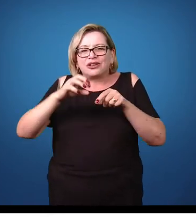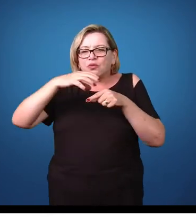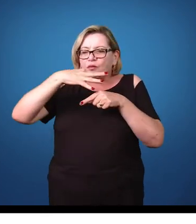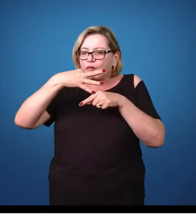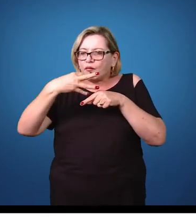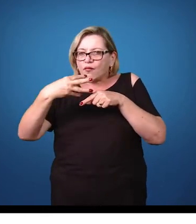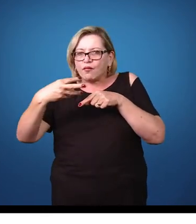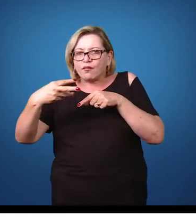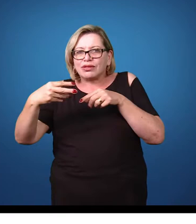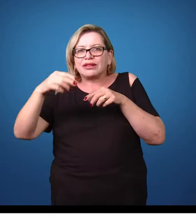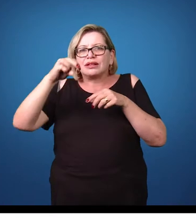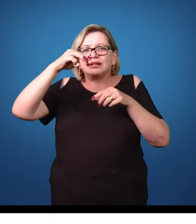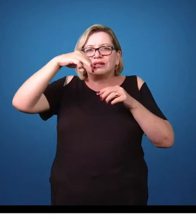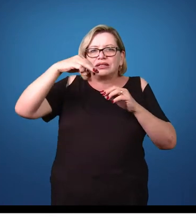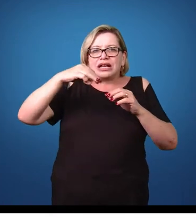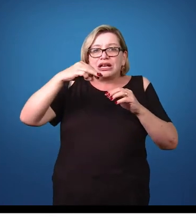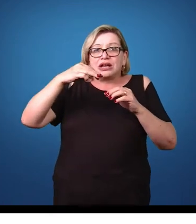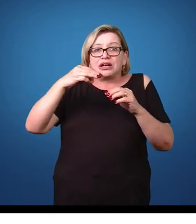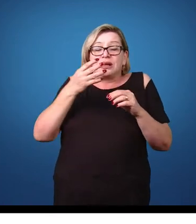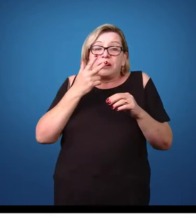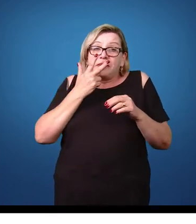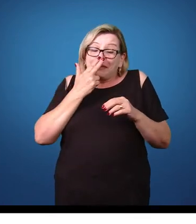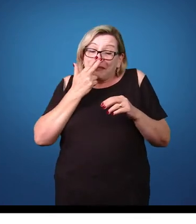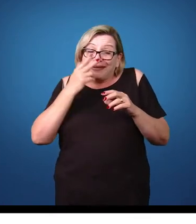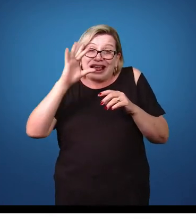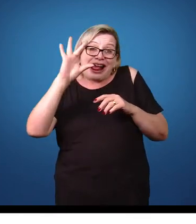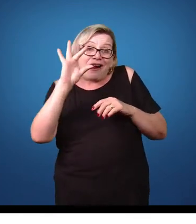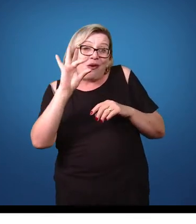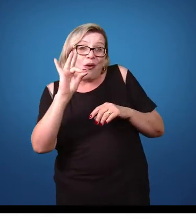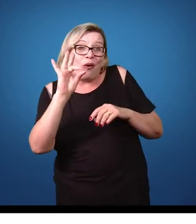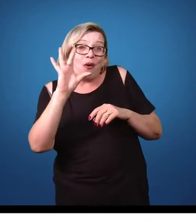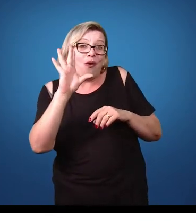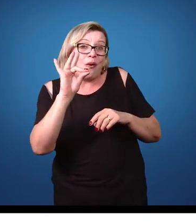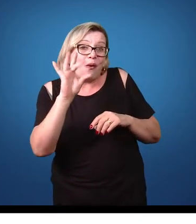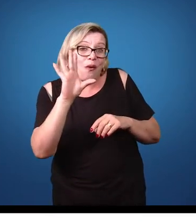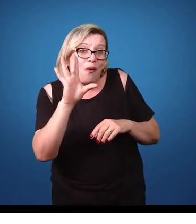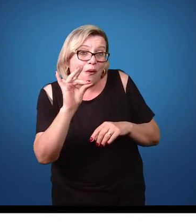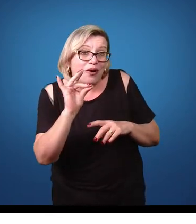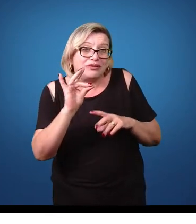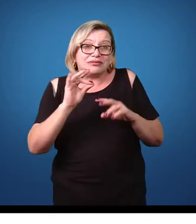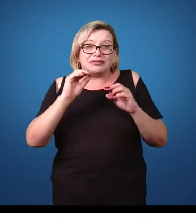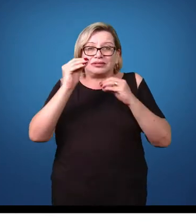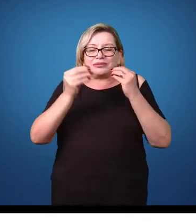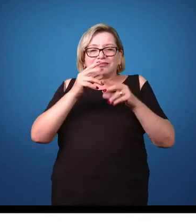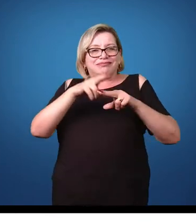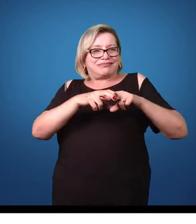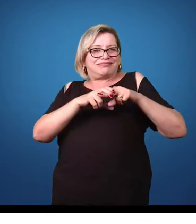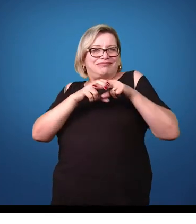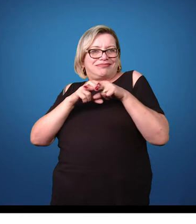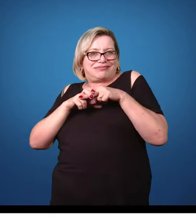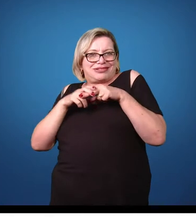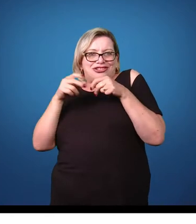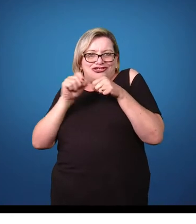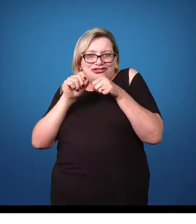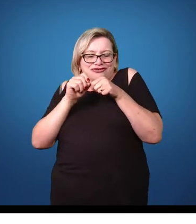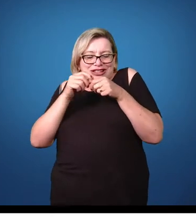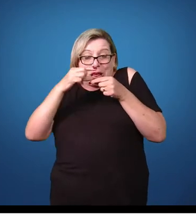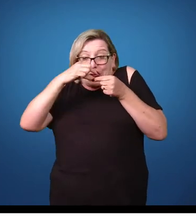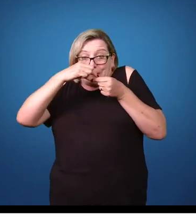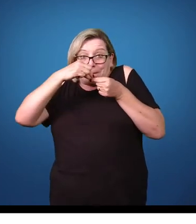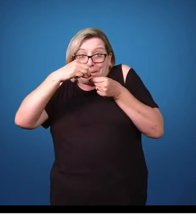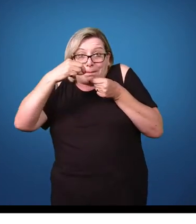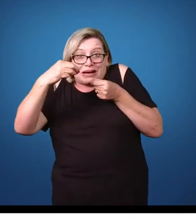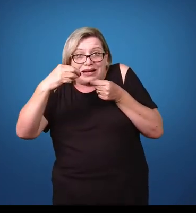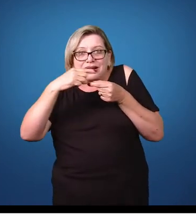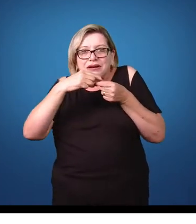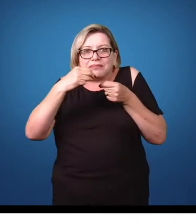secretam um material mucoso para esse ovo ficar bem aderido ao cabelo. E é por conta disso que é difícil de